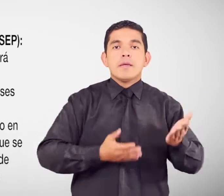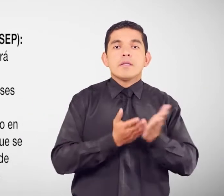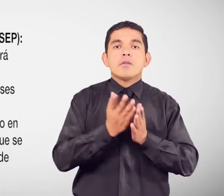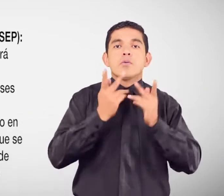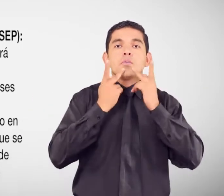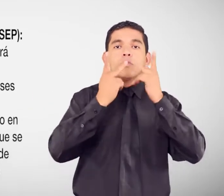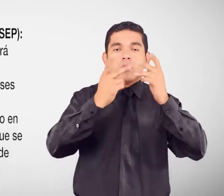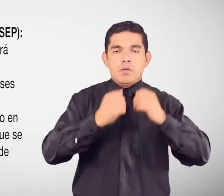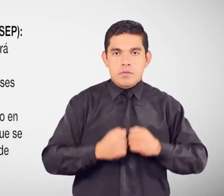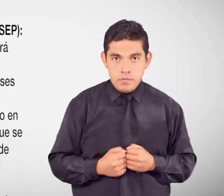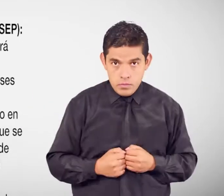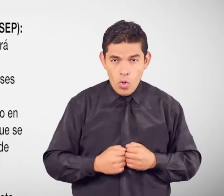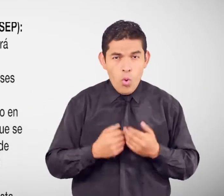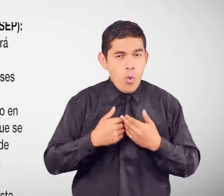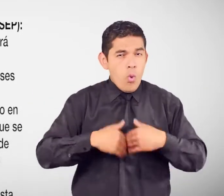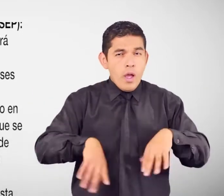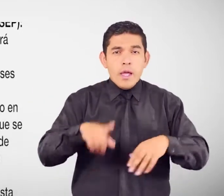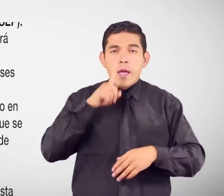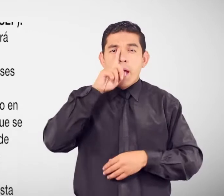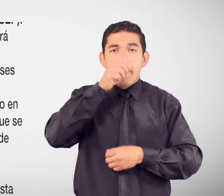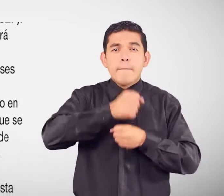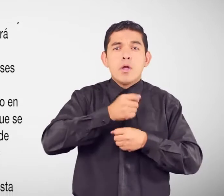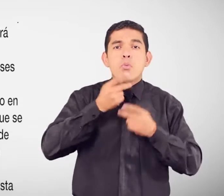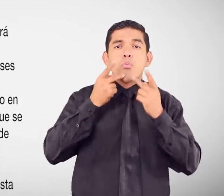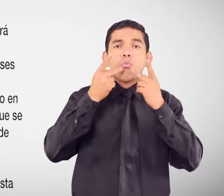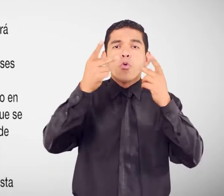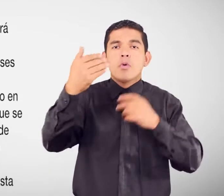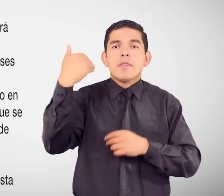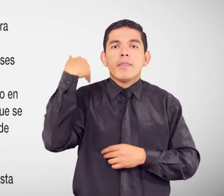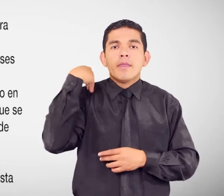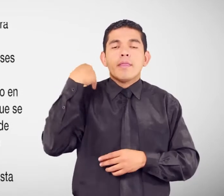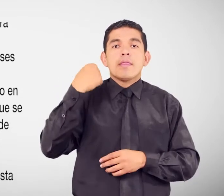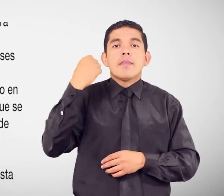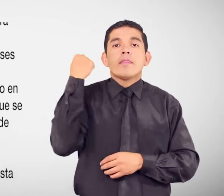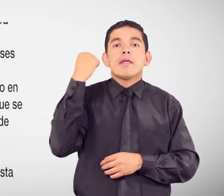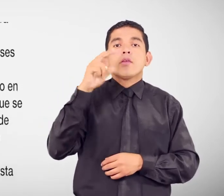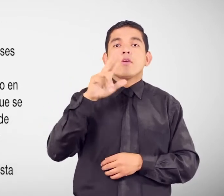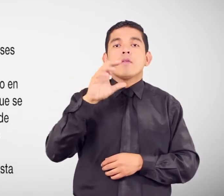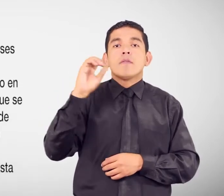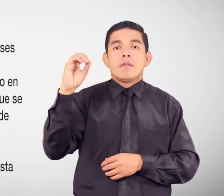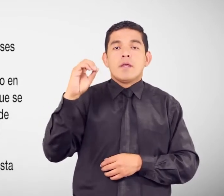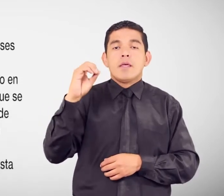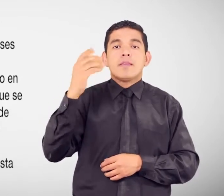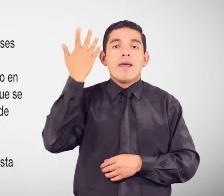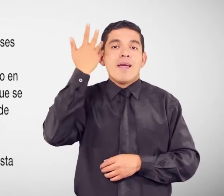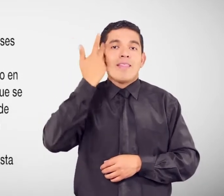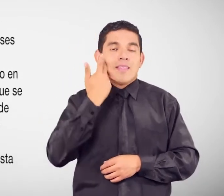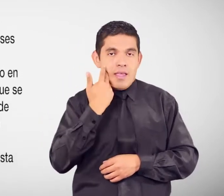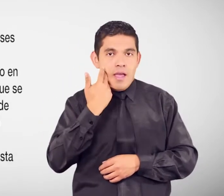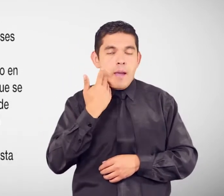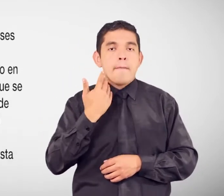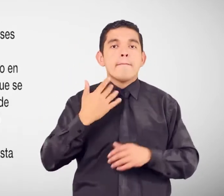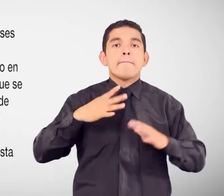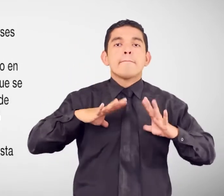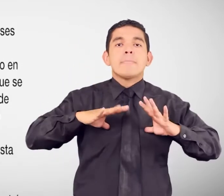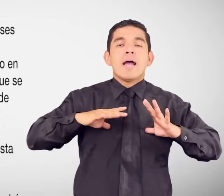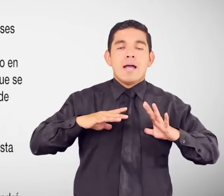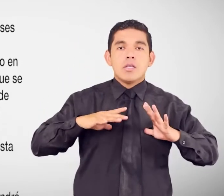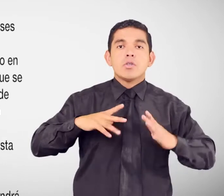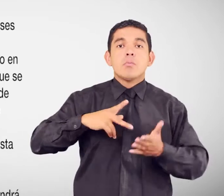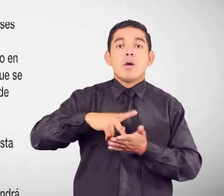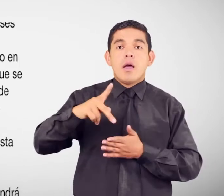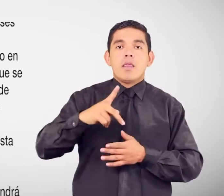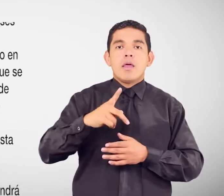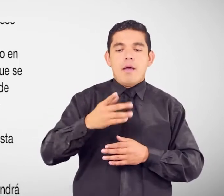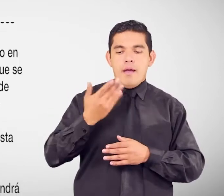servidora o servidor público Tendrá derecho a 30 días de vacaciones anuales pagadas Después de 11 meses de servicio continuo